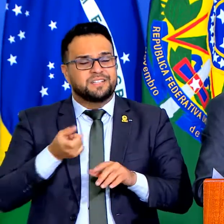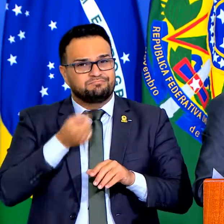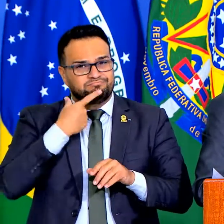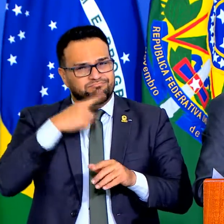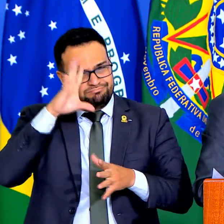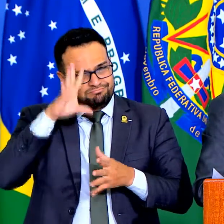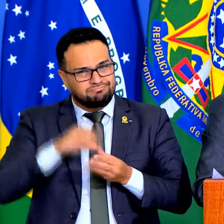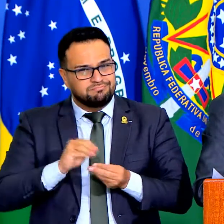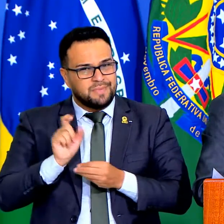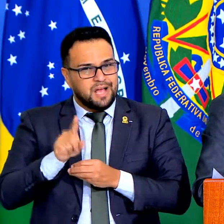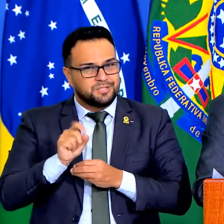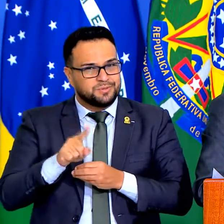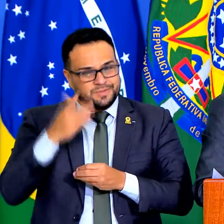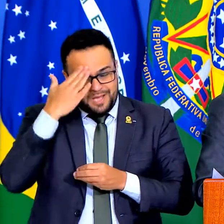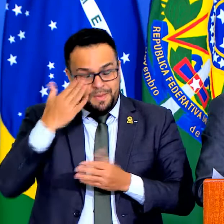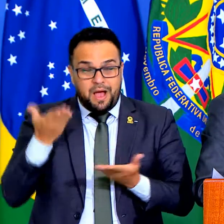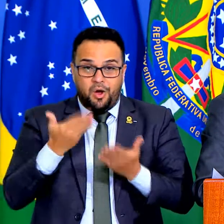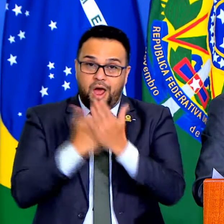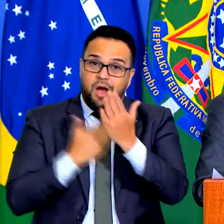Passou para 50 anos de idade,